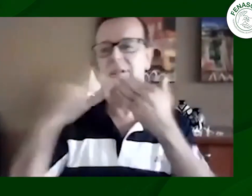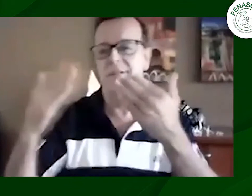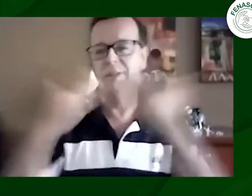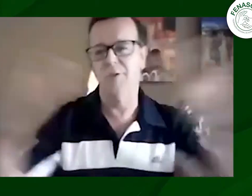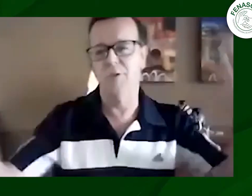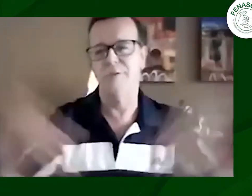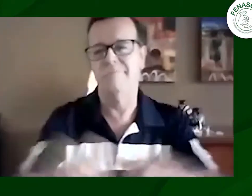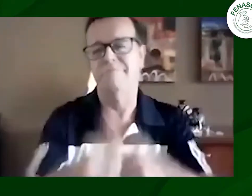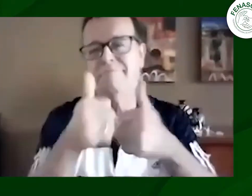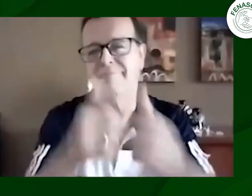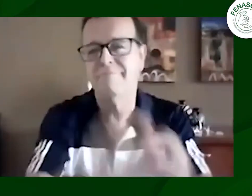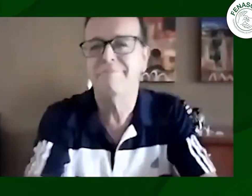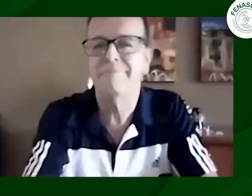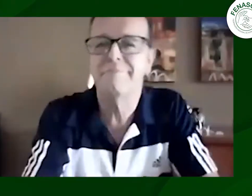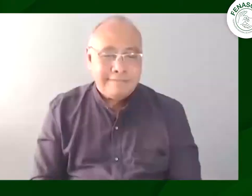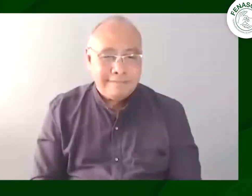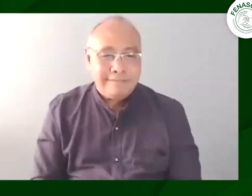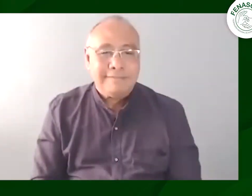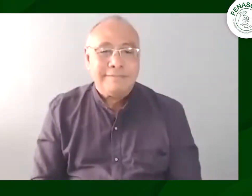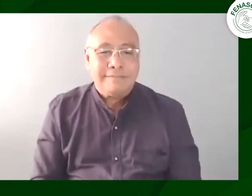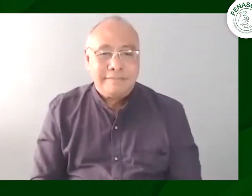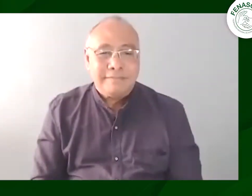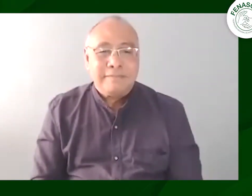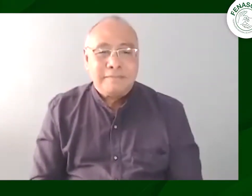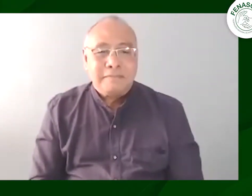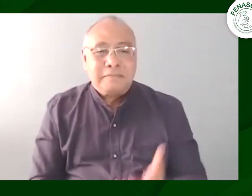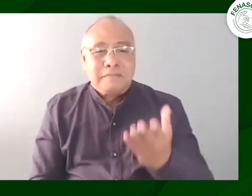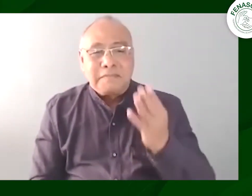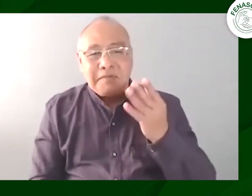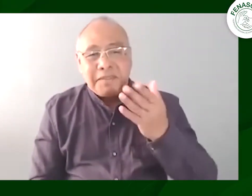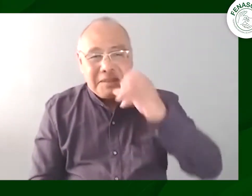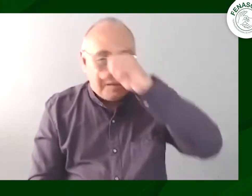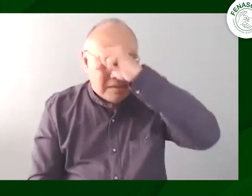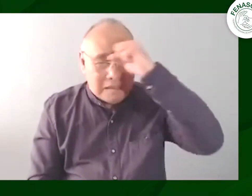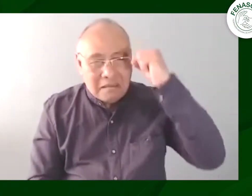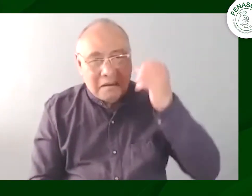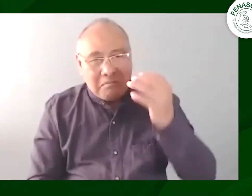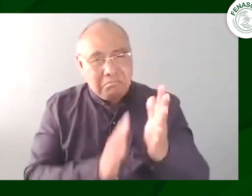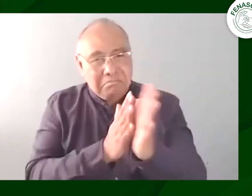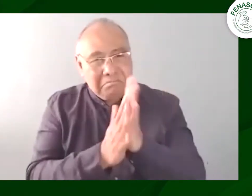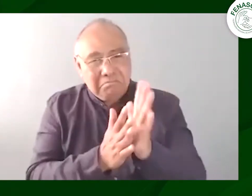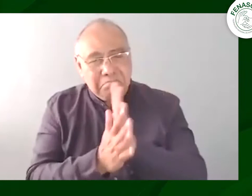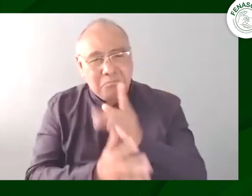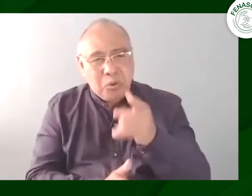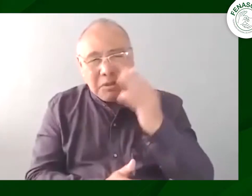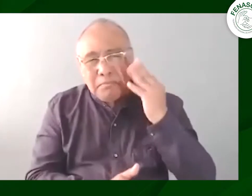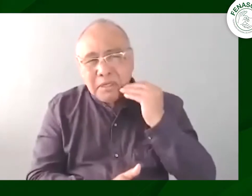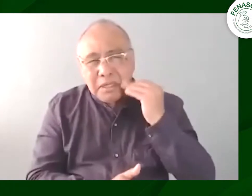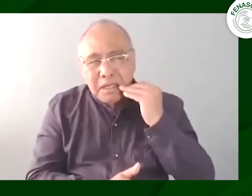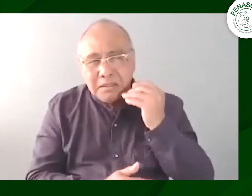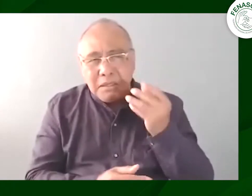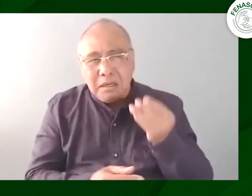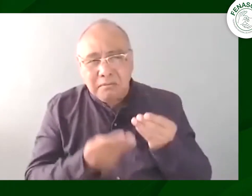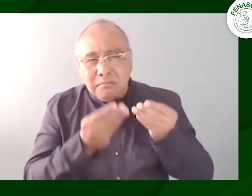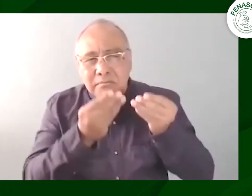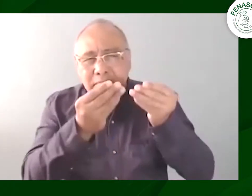de hacer esta impresión muchísimas gracias sandras por sandra por el apoyo y eso fue lo que nosotros enviamos sandra